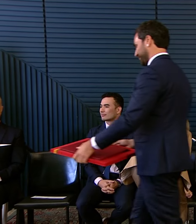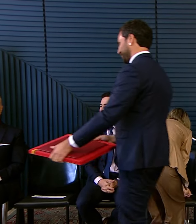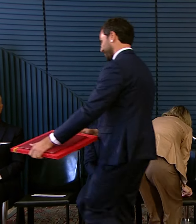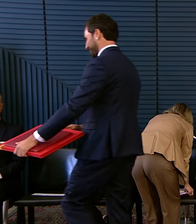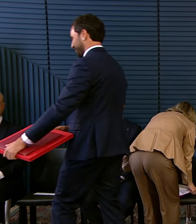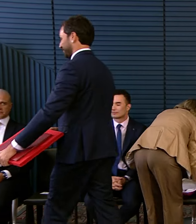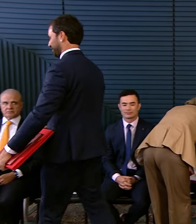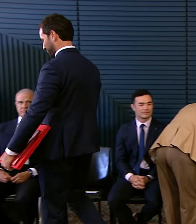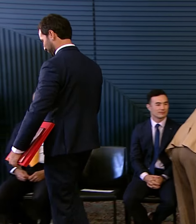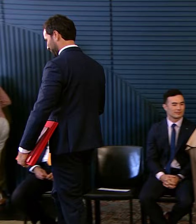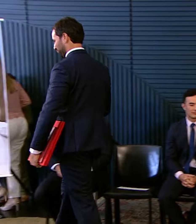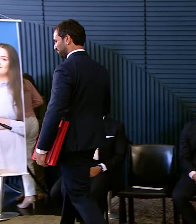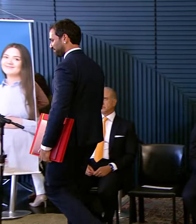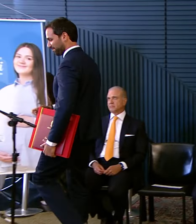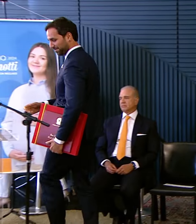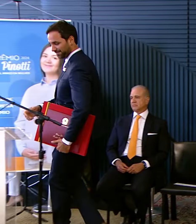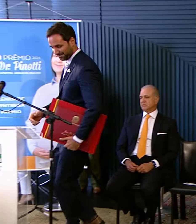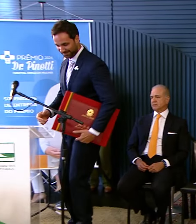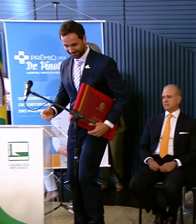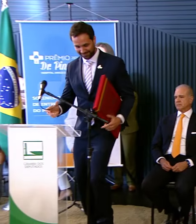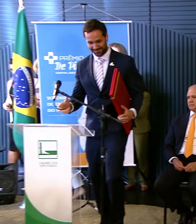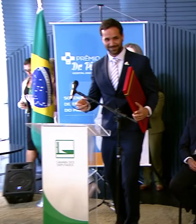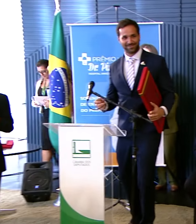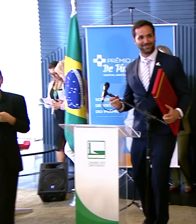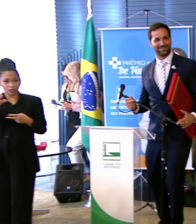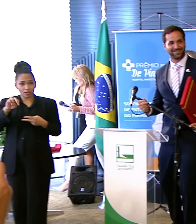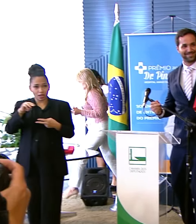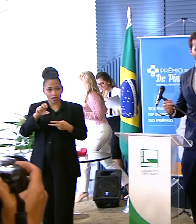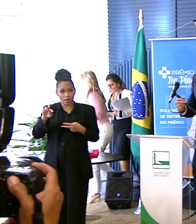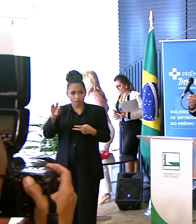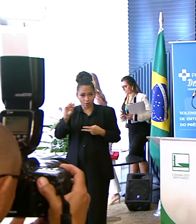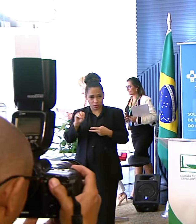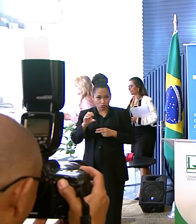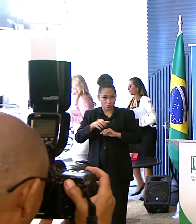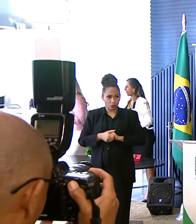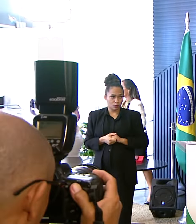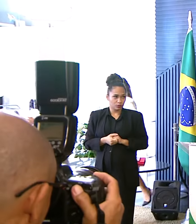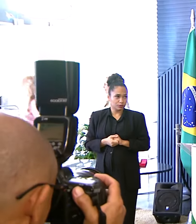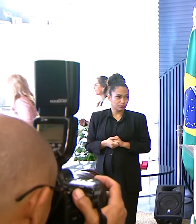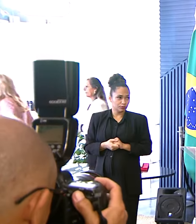E com a palavra Por dois minutos O senhor Hermeto Macario Amin Pasqualic